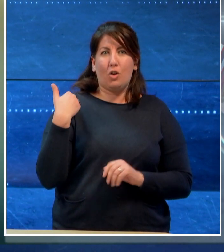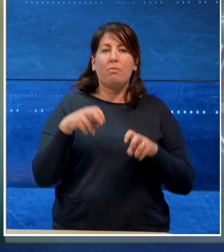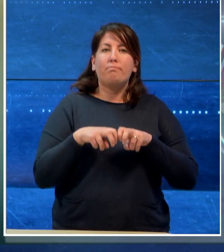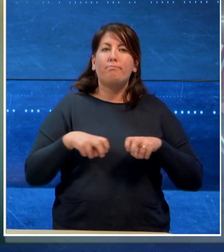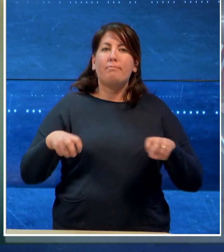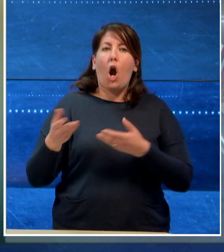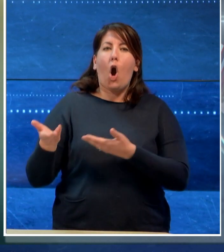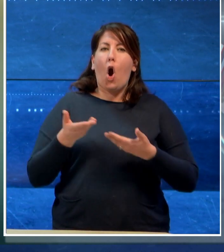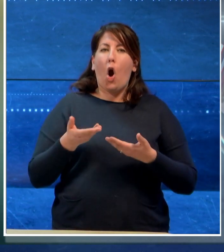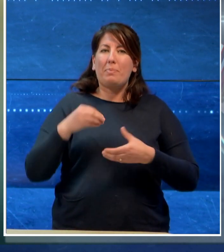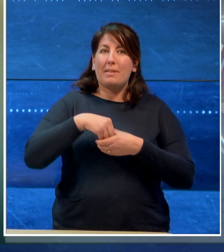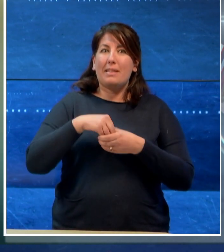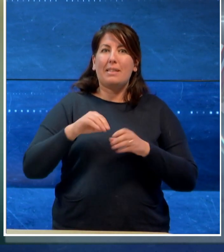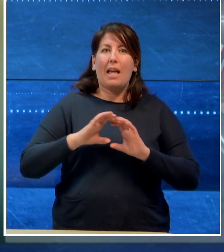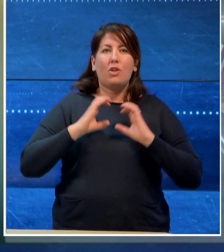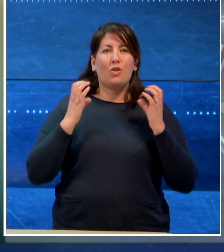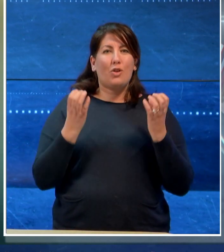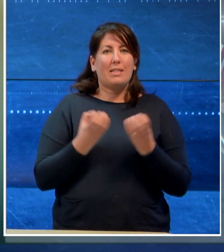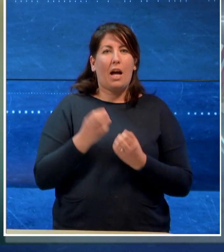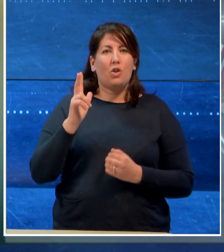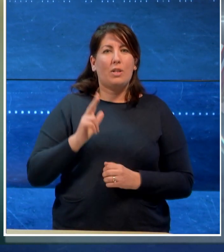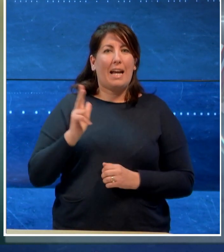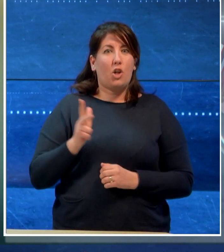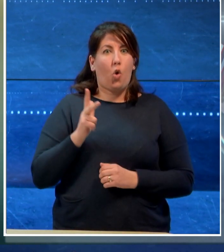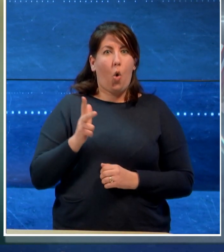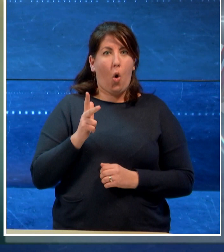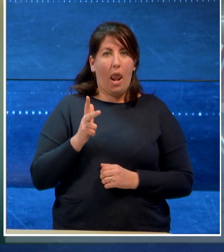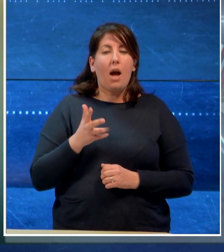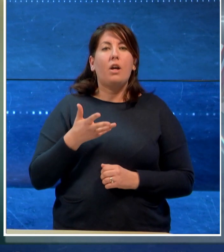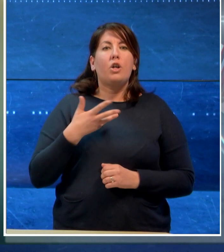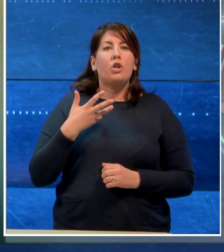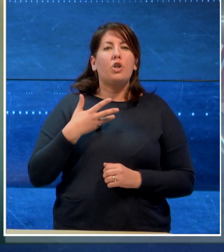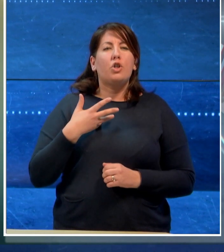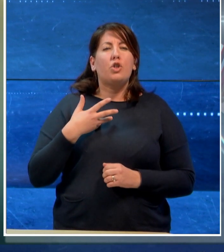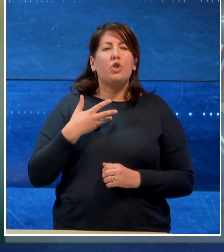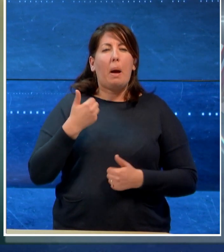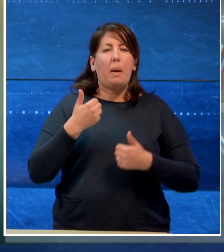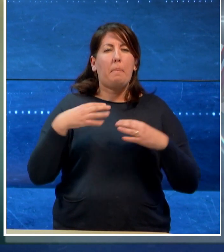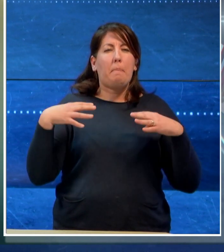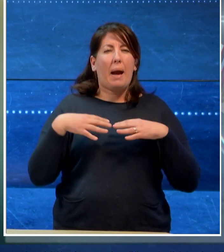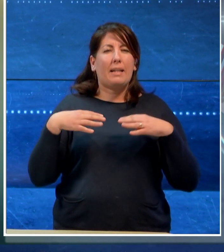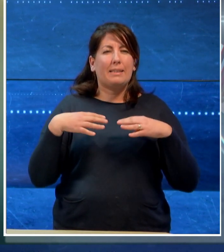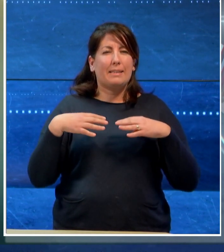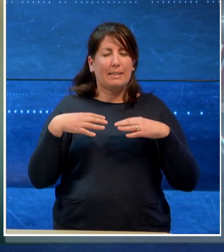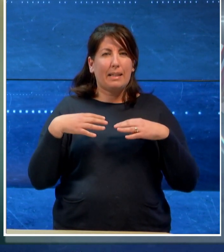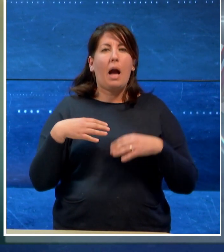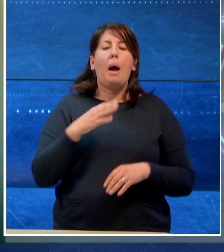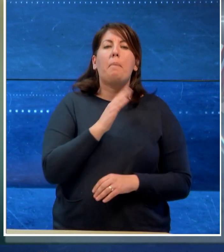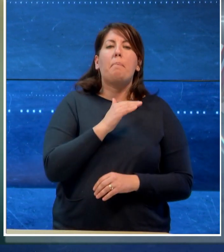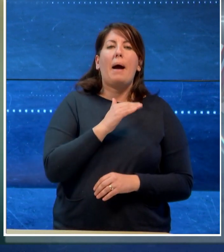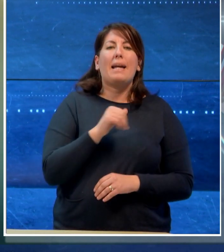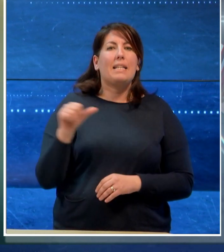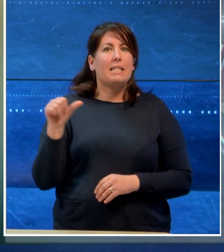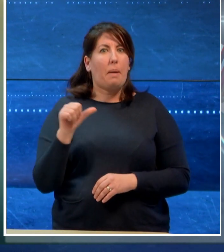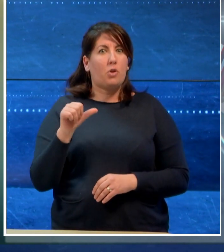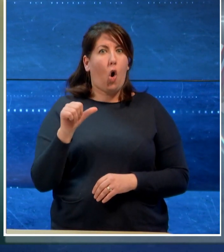San Nicola di Bari, durante l'incontro di calcio Bari-Sampdoria, avrebbe acceso e